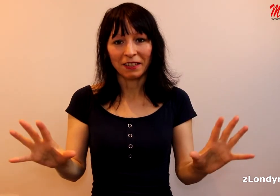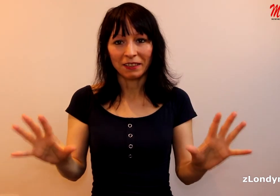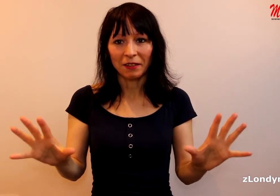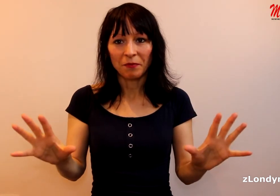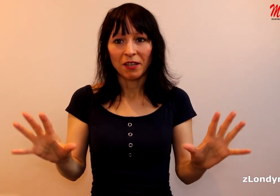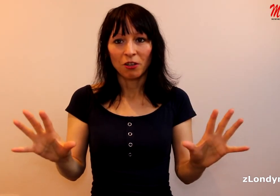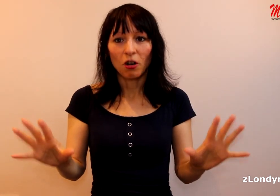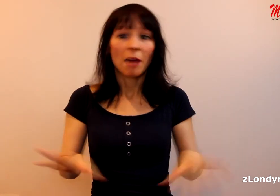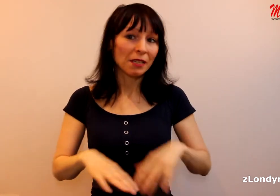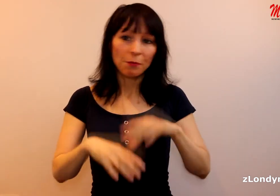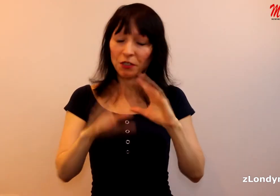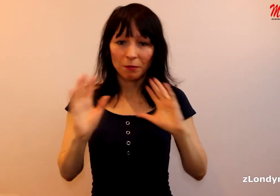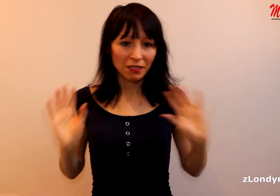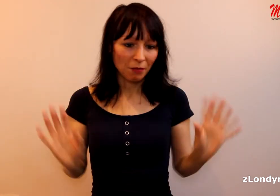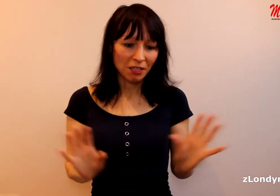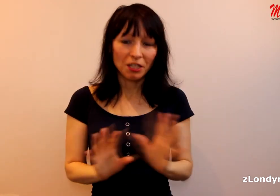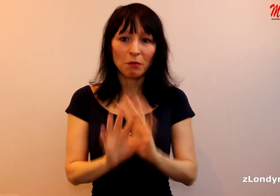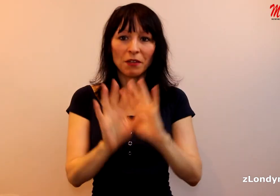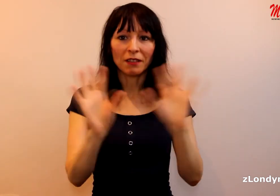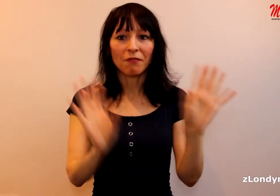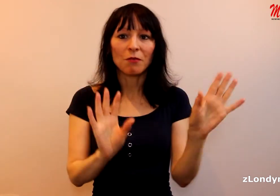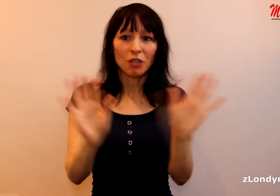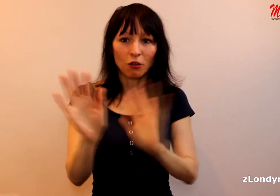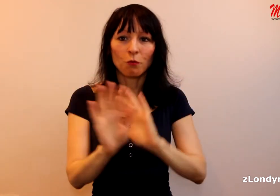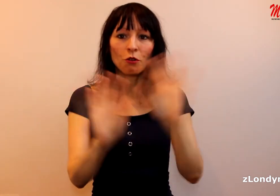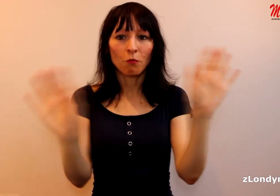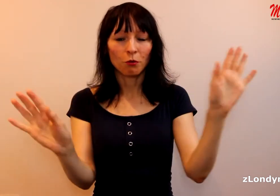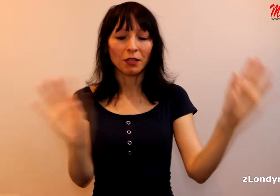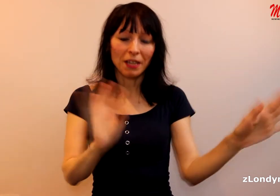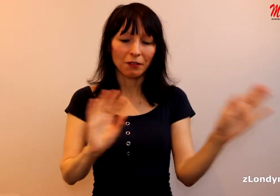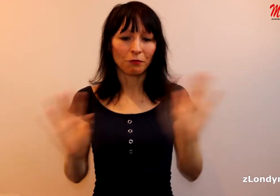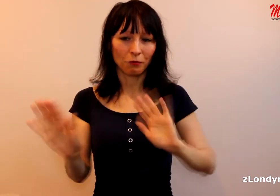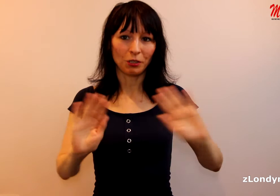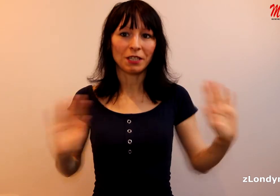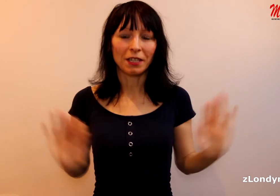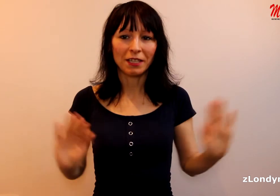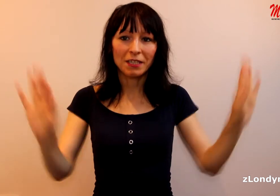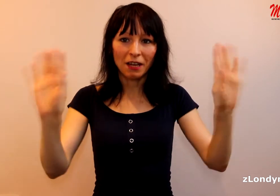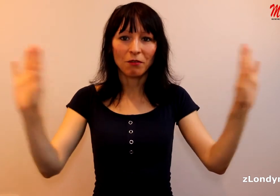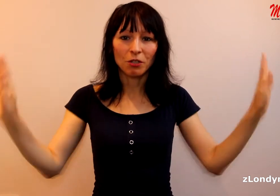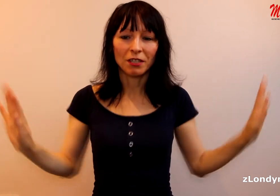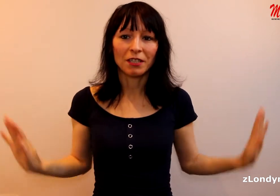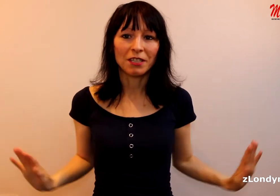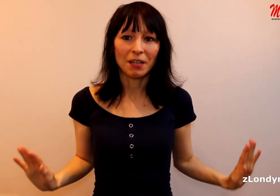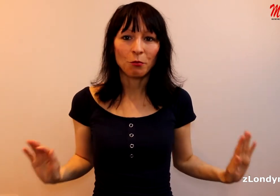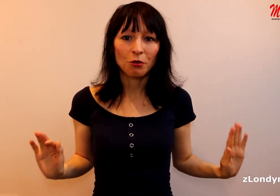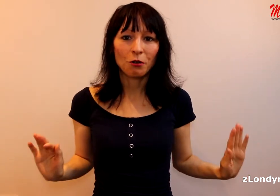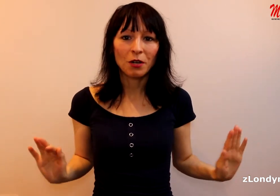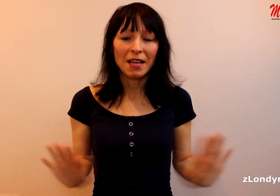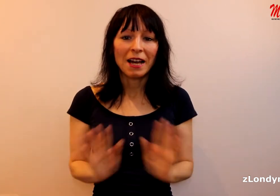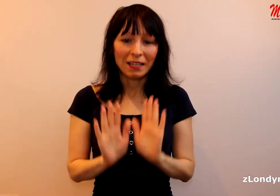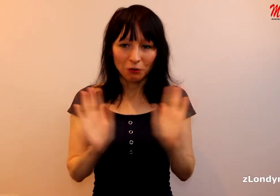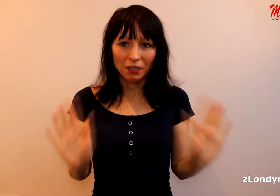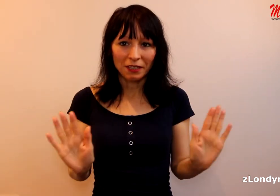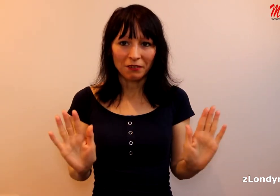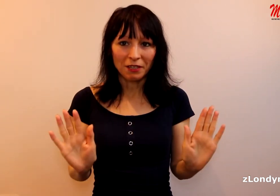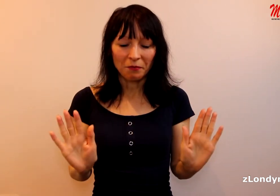na ty. A pak se podívám na ty mainstreamový a tam vím, že jako půjdou, půjdou tak nějak od týzdi ke zdi a vím, že za týzdi nepůjdou, ale tohle tady vidím.